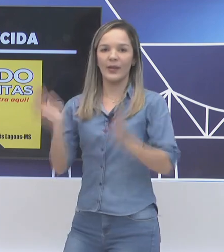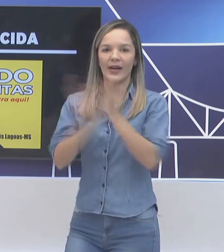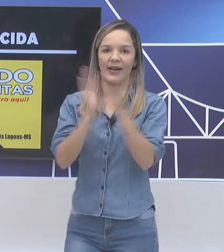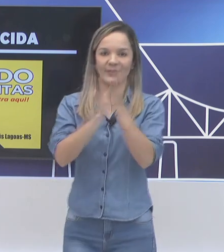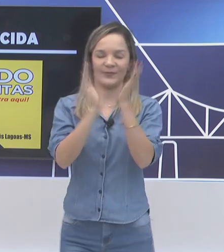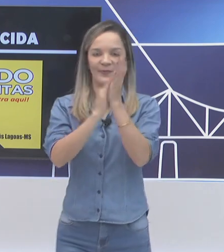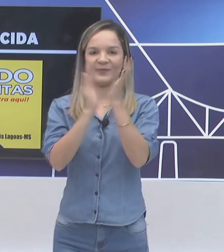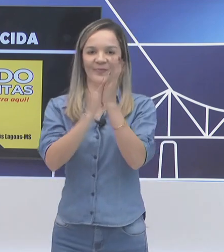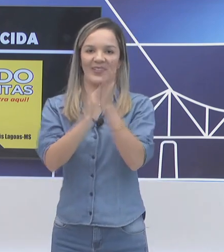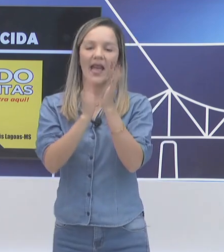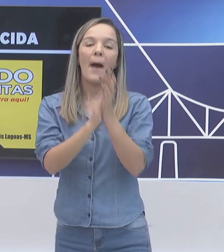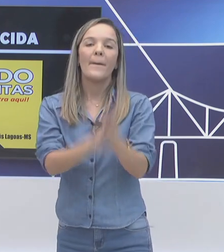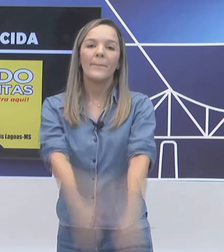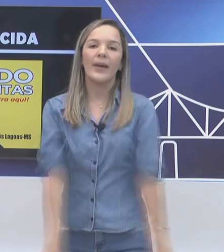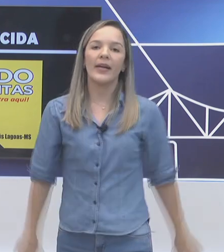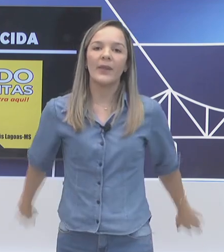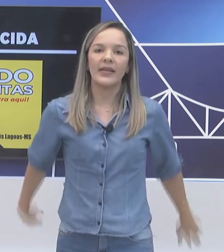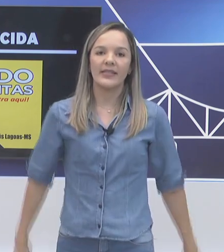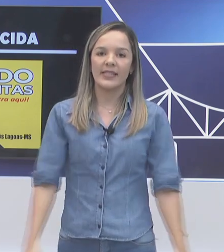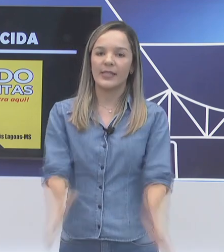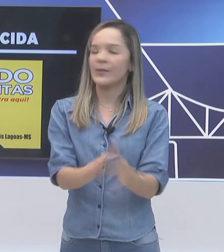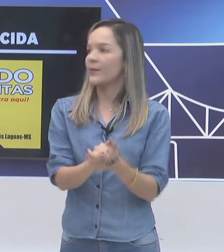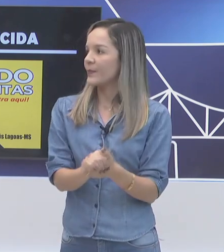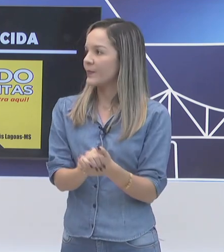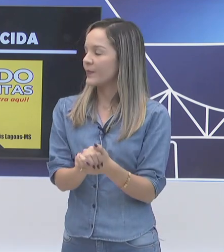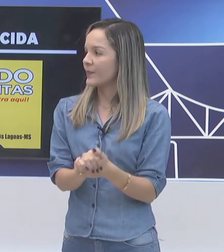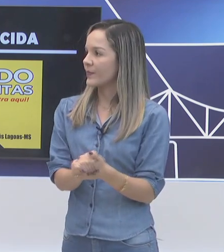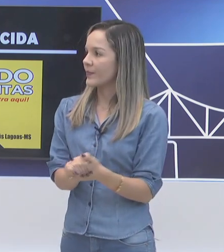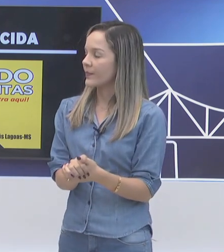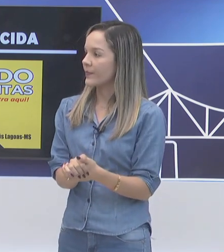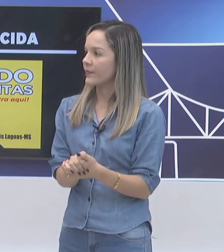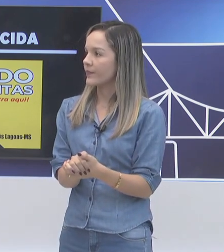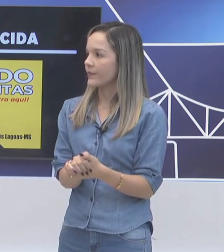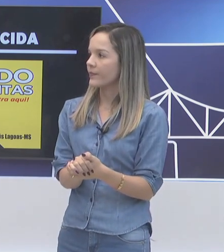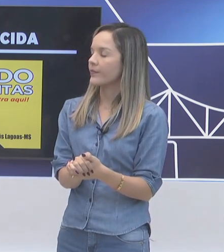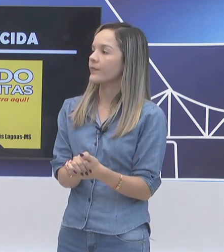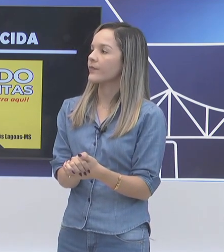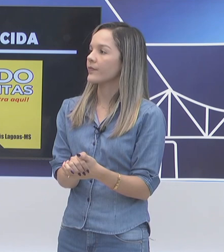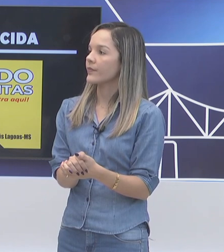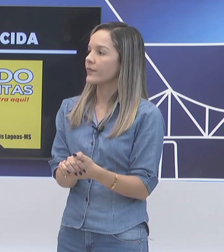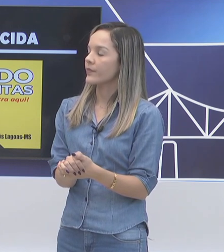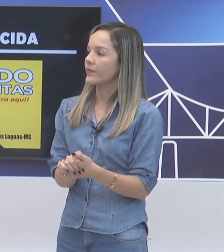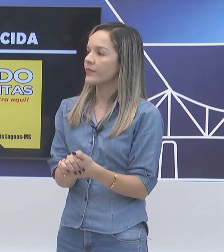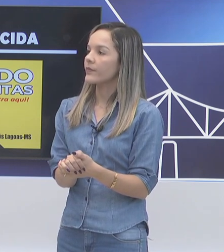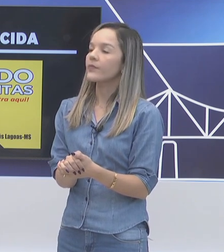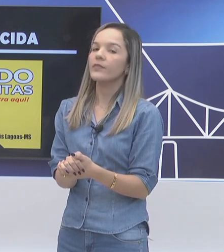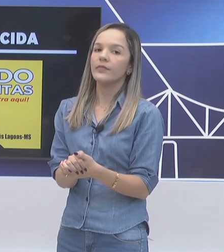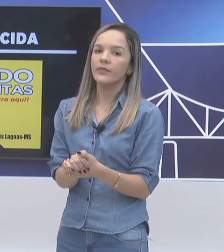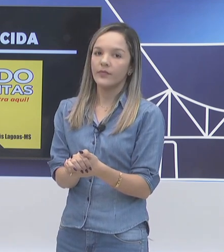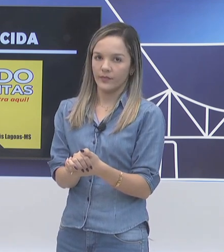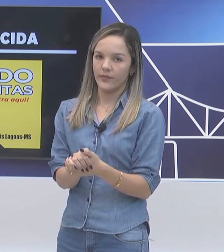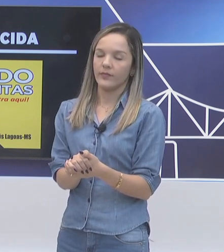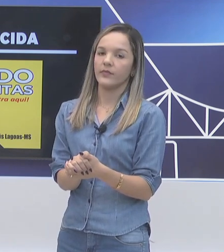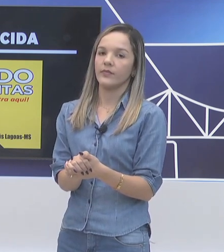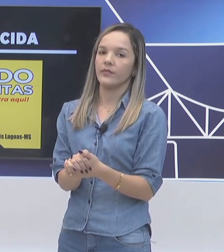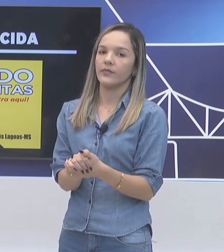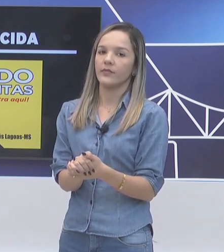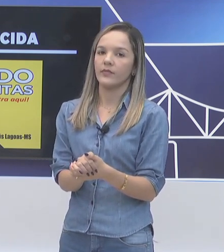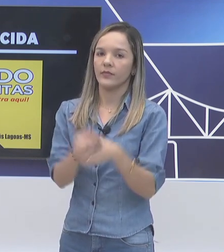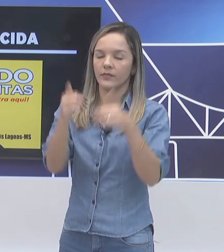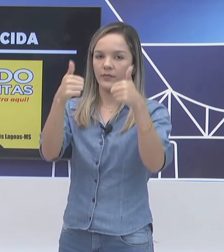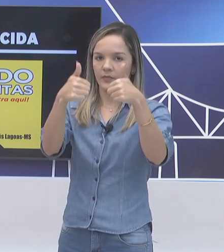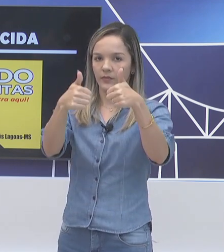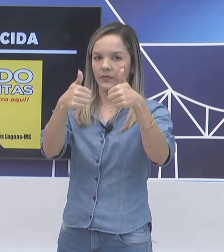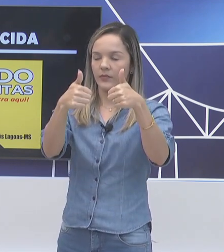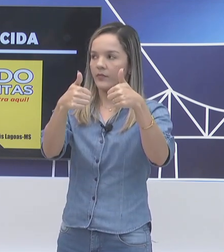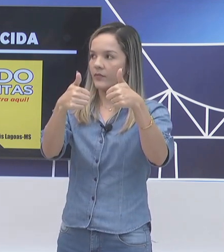Fátima. Acaba de ganhar. Fátima. Parabéns. Para retirar aí o seu voucher, basta você vir aqui na sede administrativa do Grupo